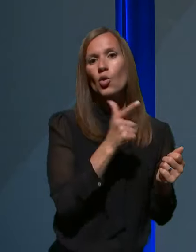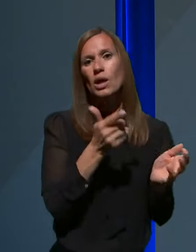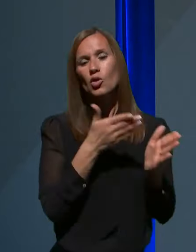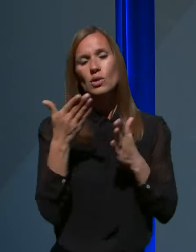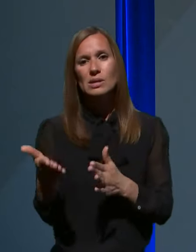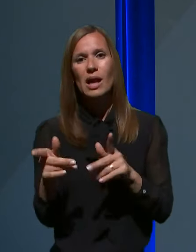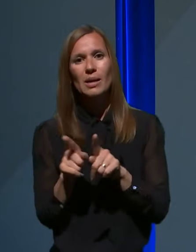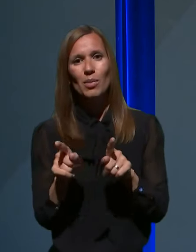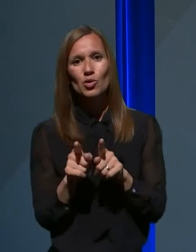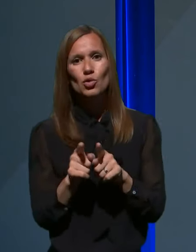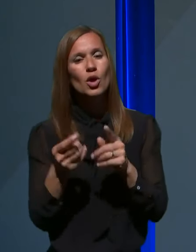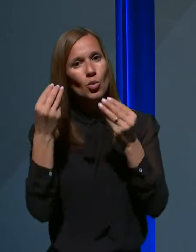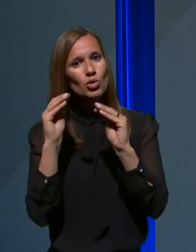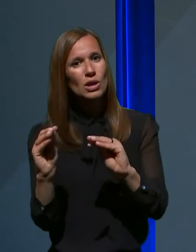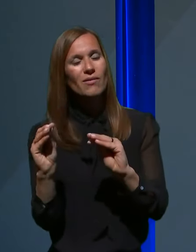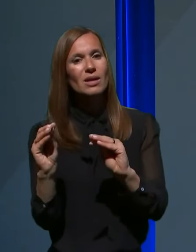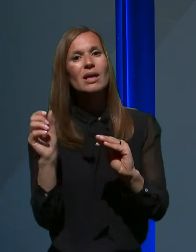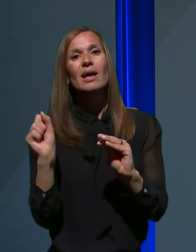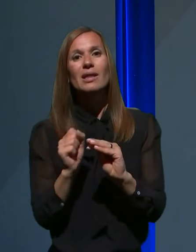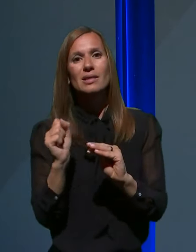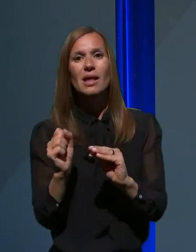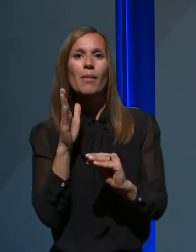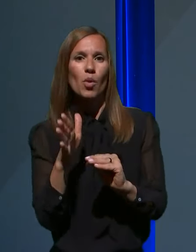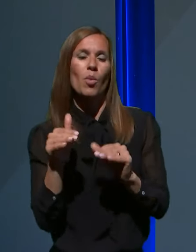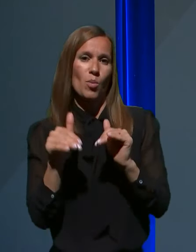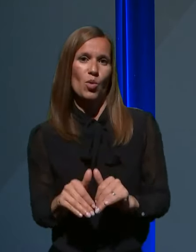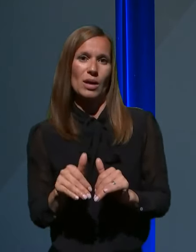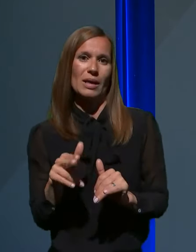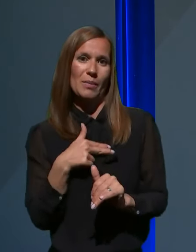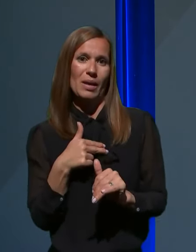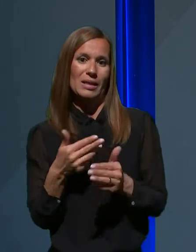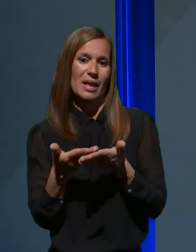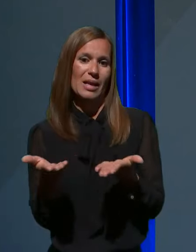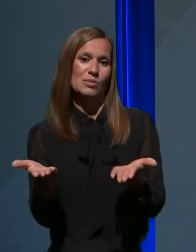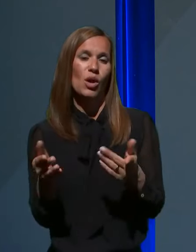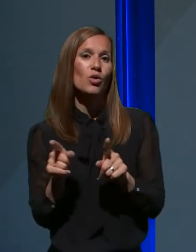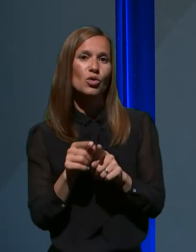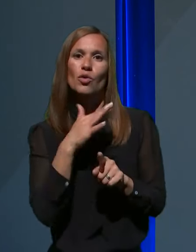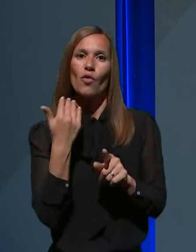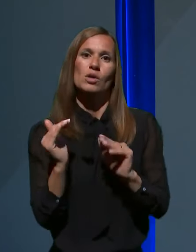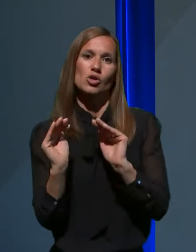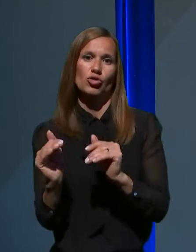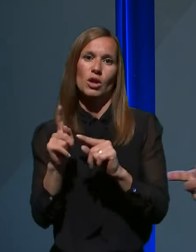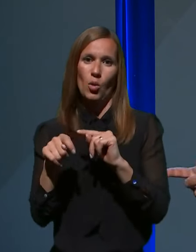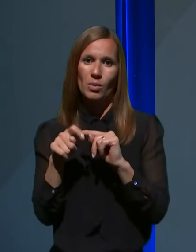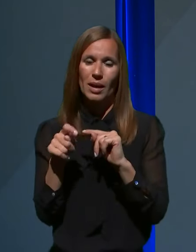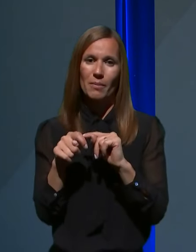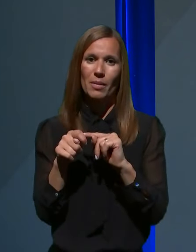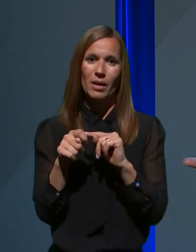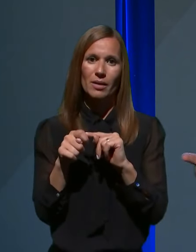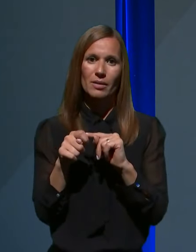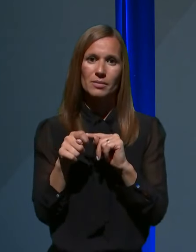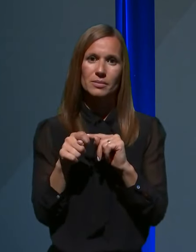upoštevanje, da bomo morali imeti na razpolago za to tudi dovolj zaščitne upreme, da dejansko